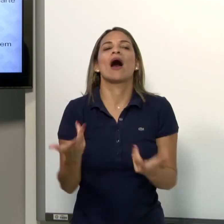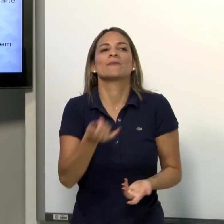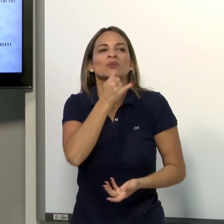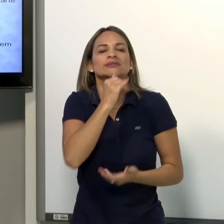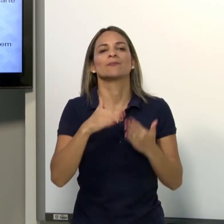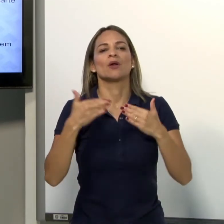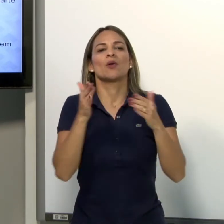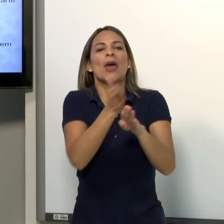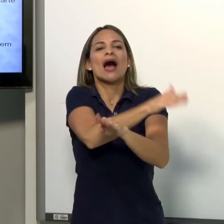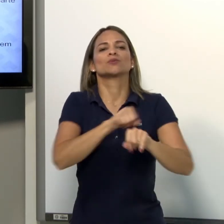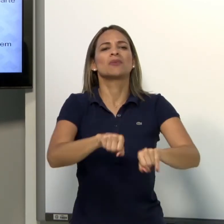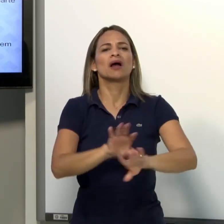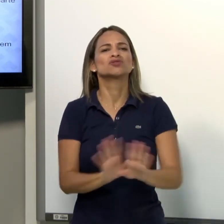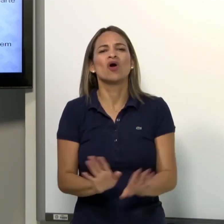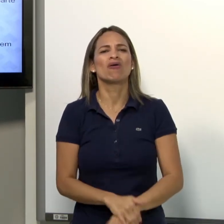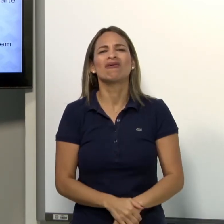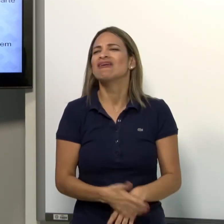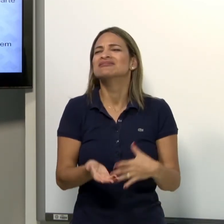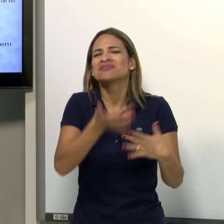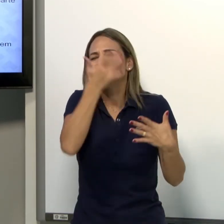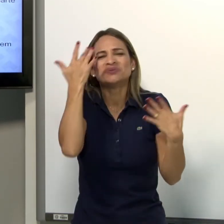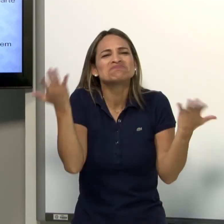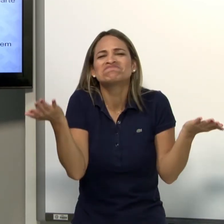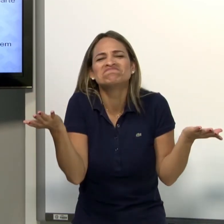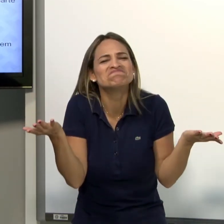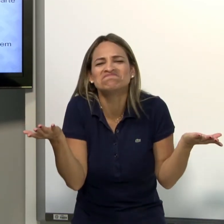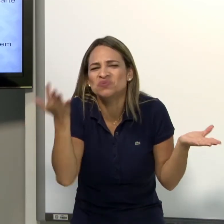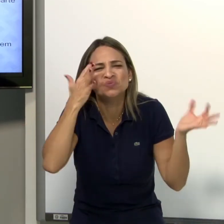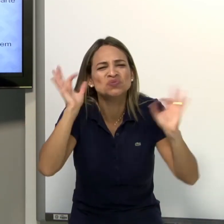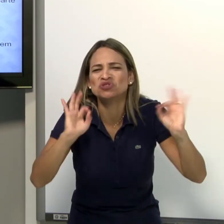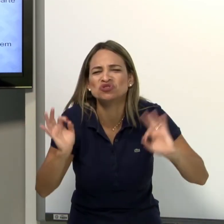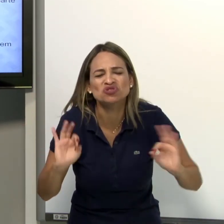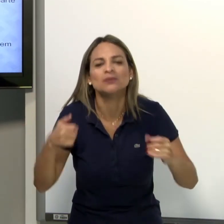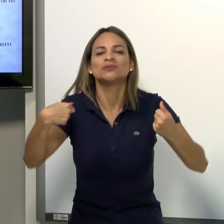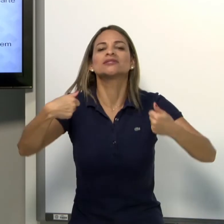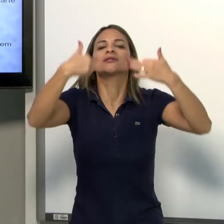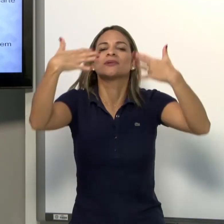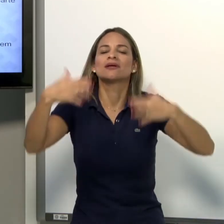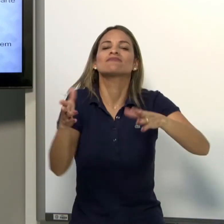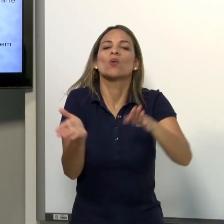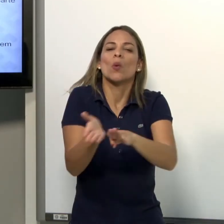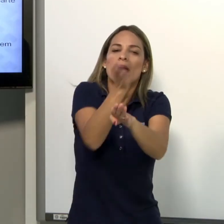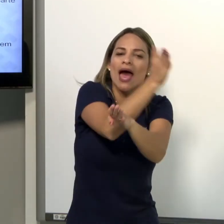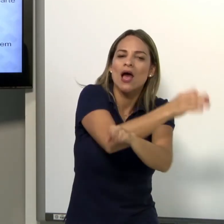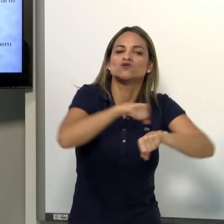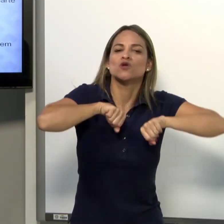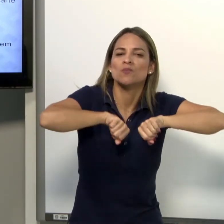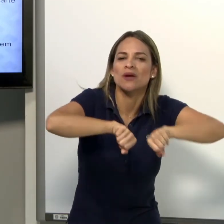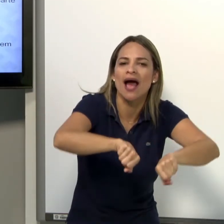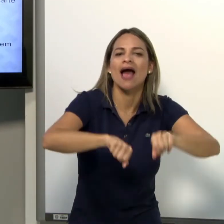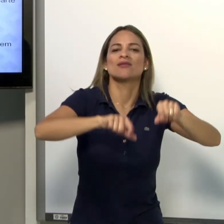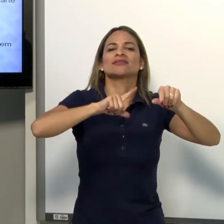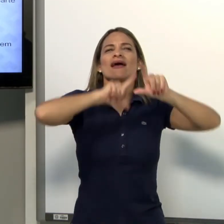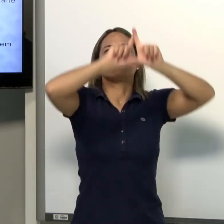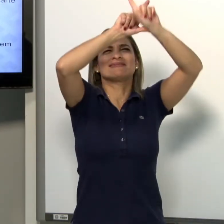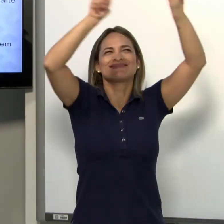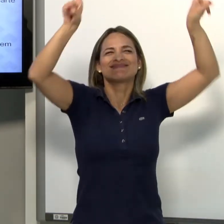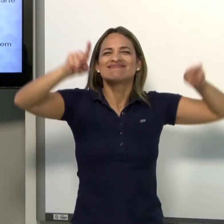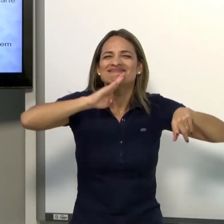Por exemplo, se eu digo apenas assim, minha casa é ao lado de um supermercado. Não é fácil de entender. Mas, se eu falo